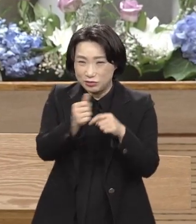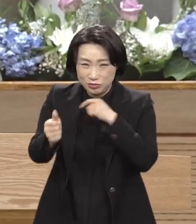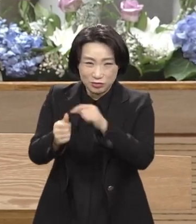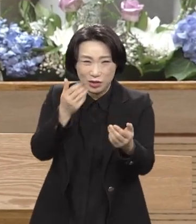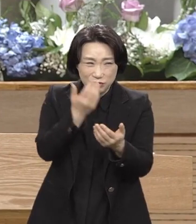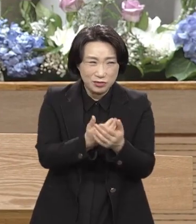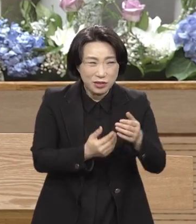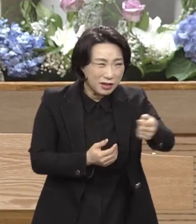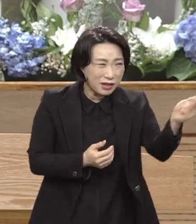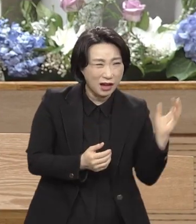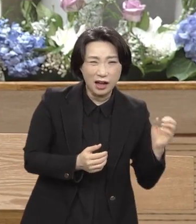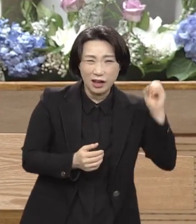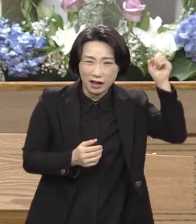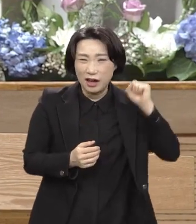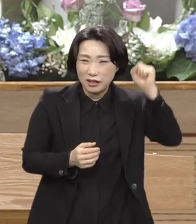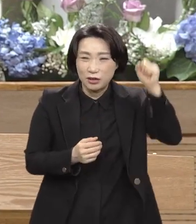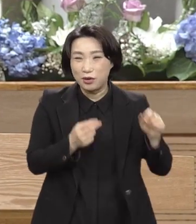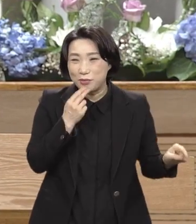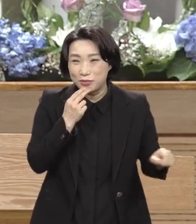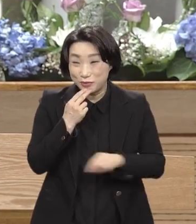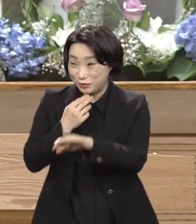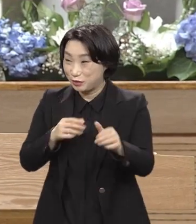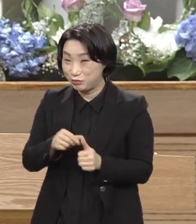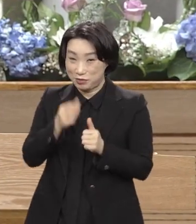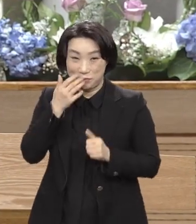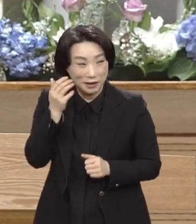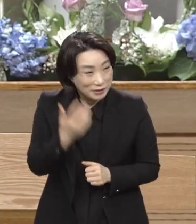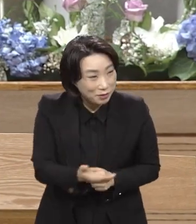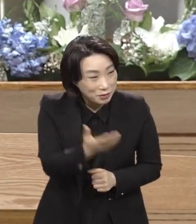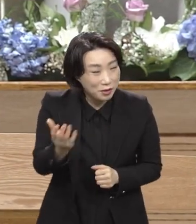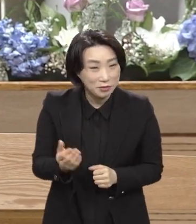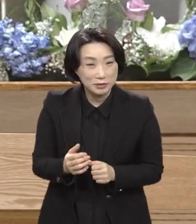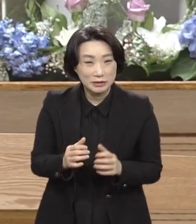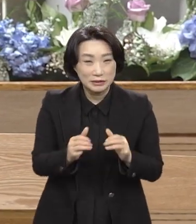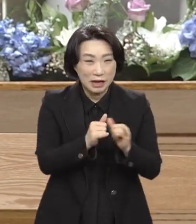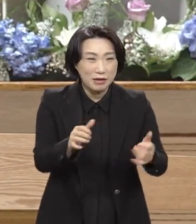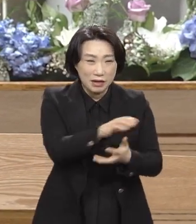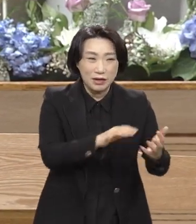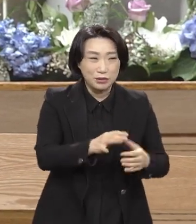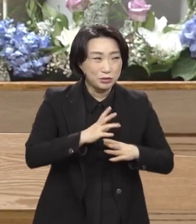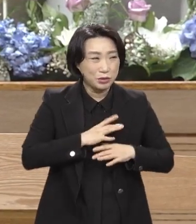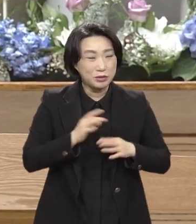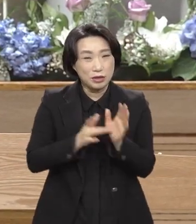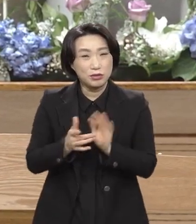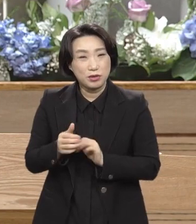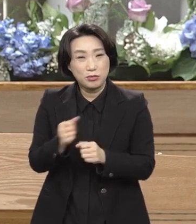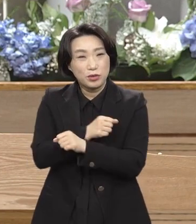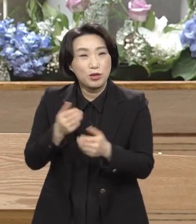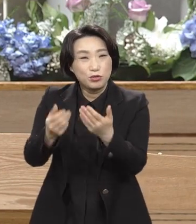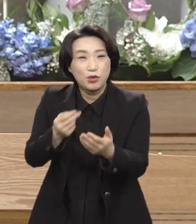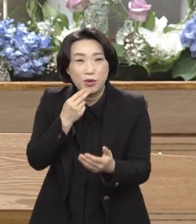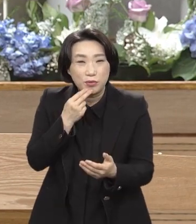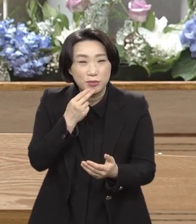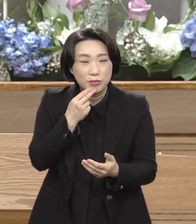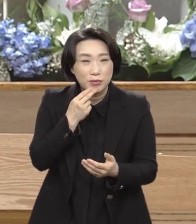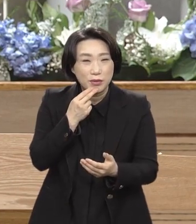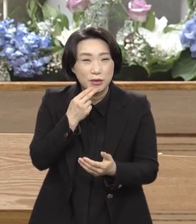뭐라고 구원이 있겄어요. 이 밀란이 두려워서 예수를 안 내줬으면 구원이 있었겠어요. 우리가 이런 모든 절차를